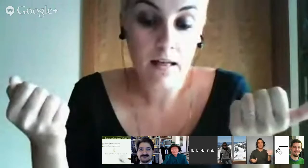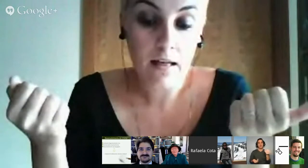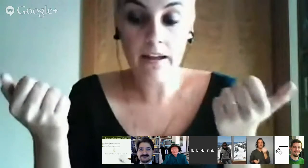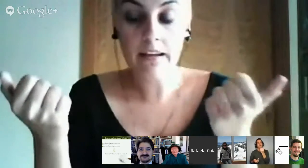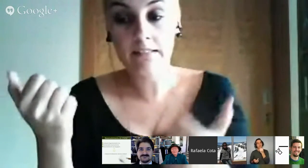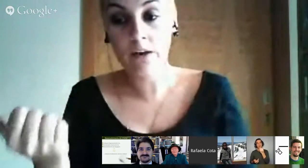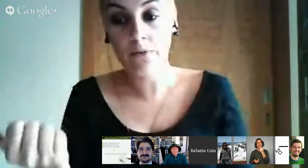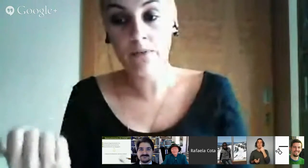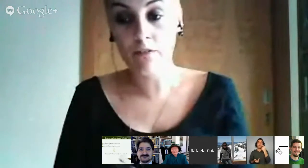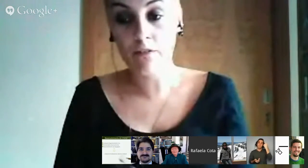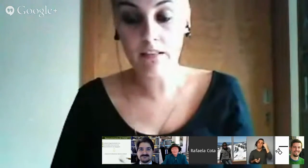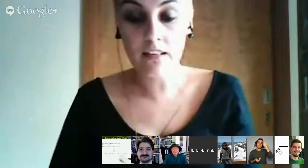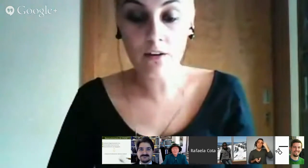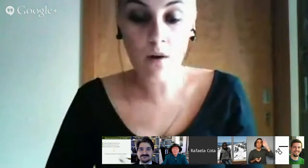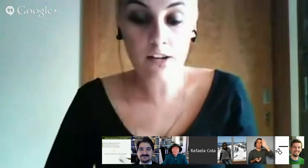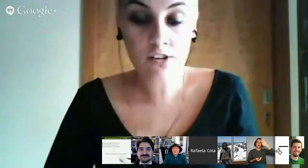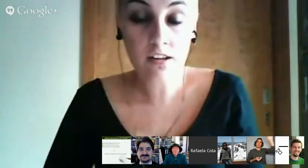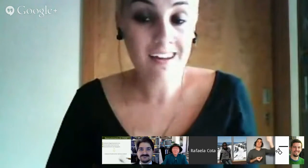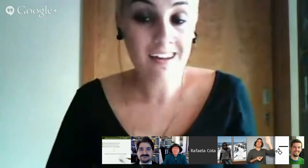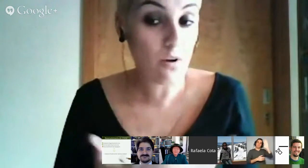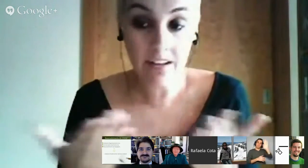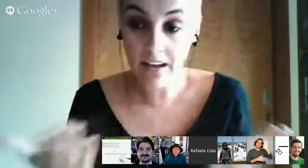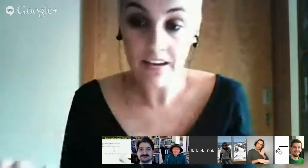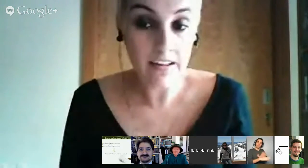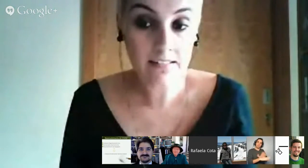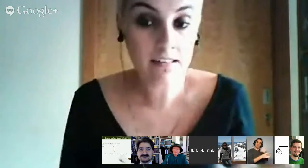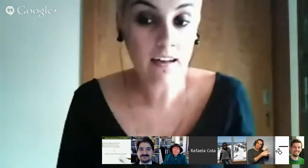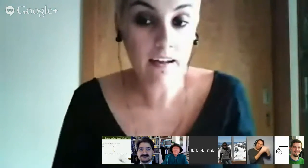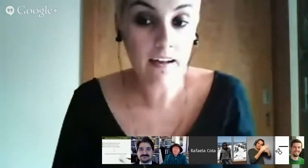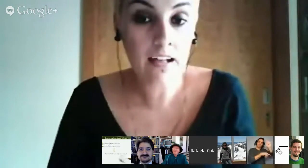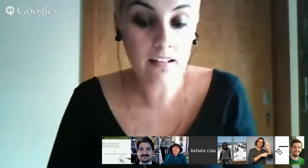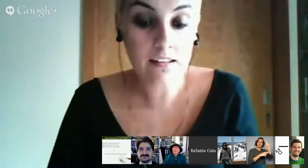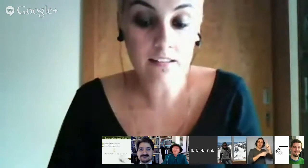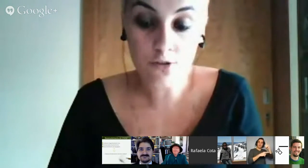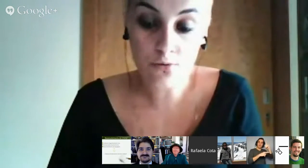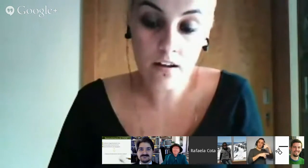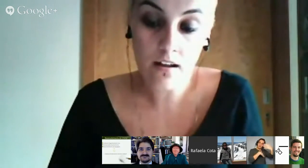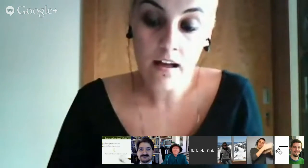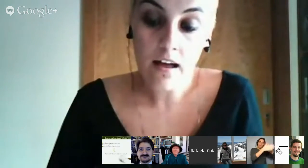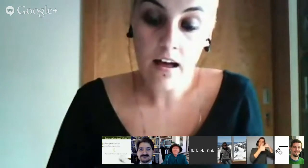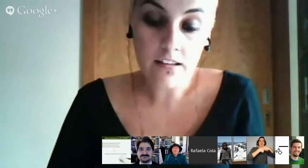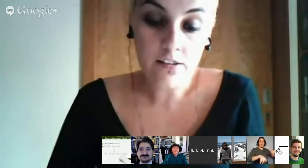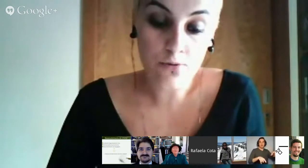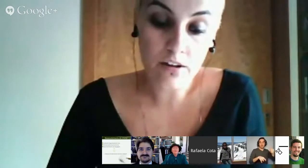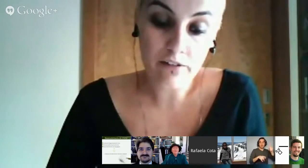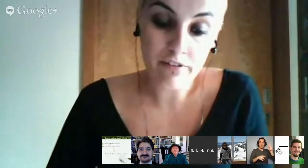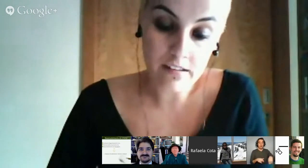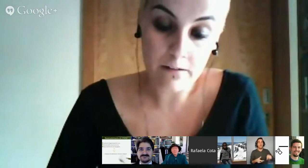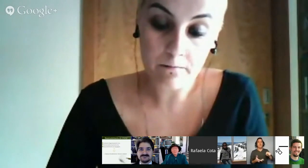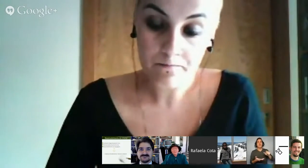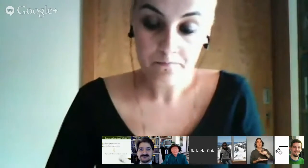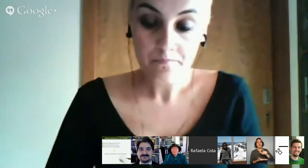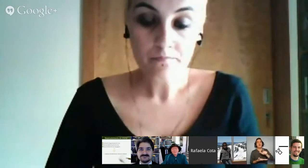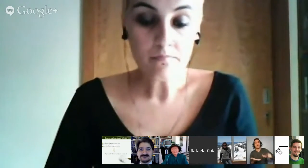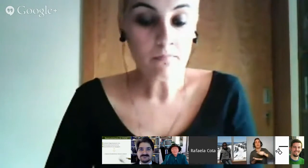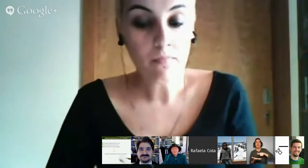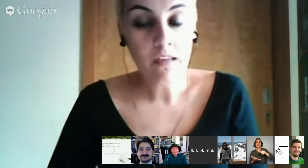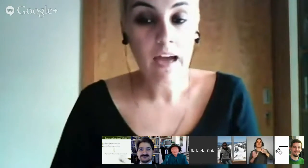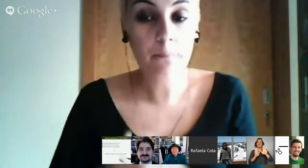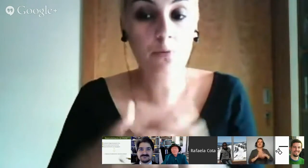para a aquisição e desenvolvimento da linguagem em qualquer criança é a literatura infantil. É